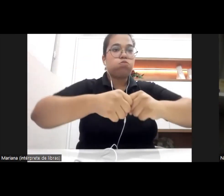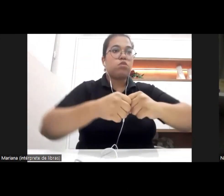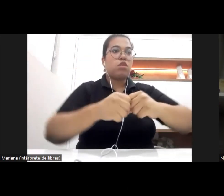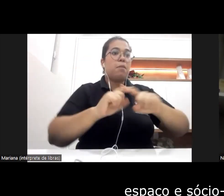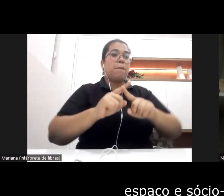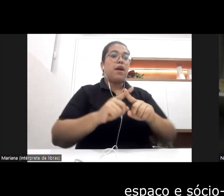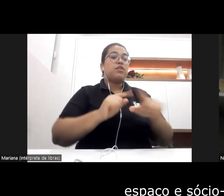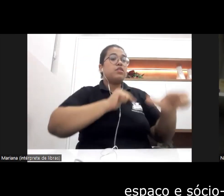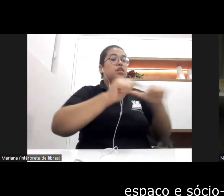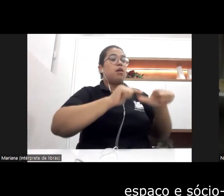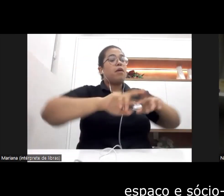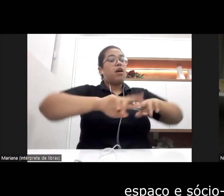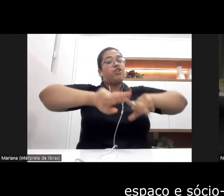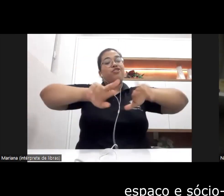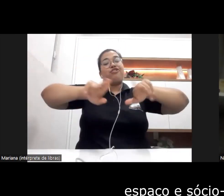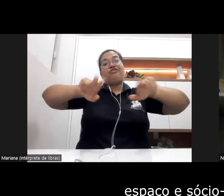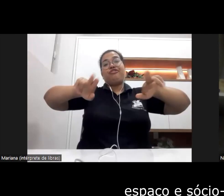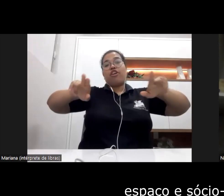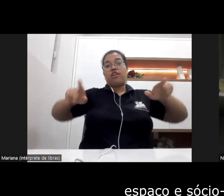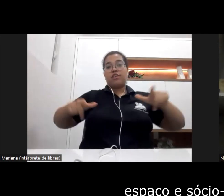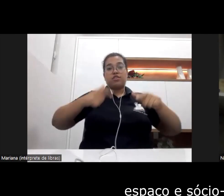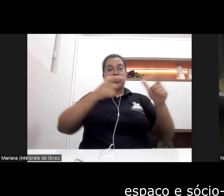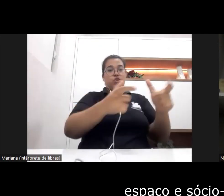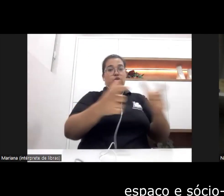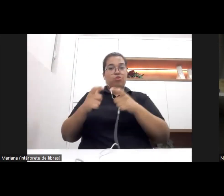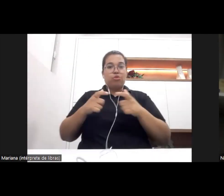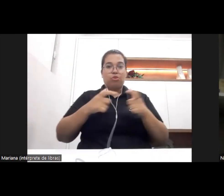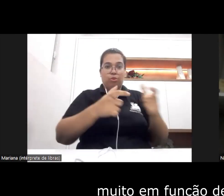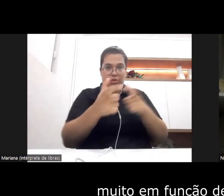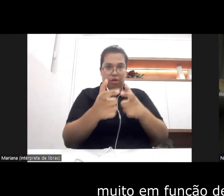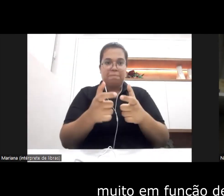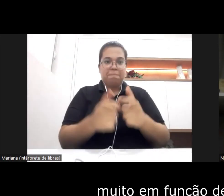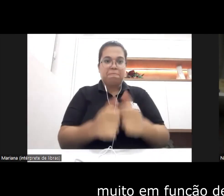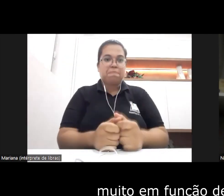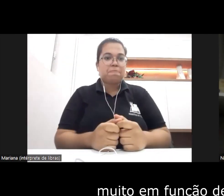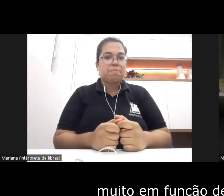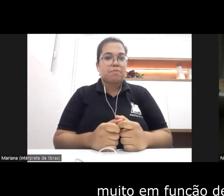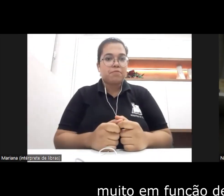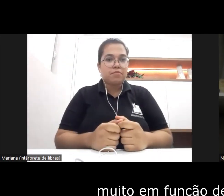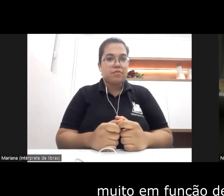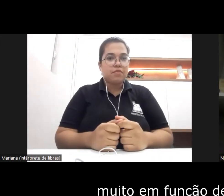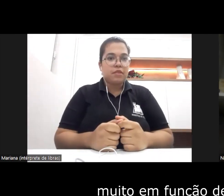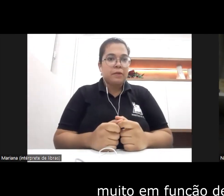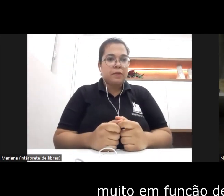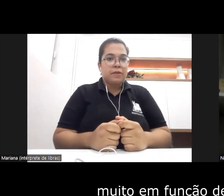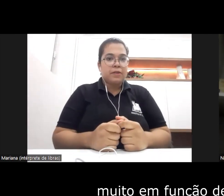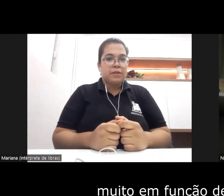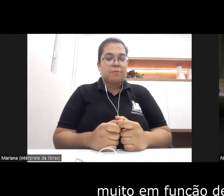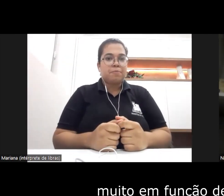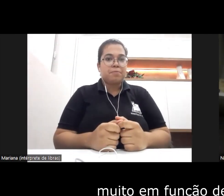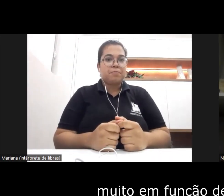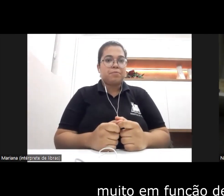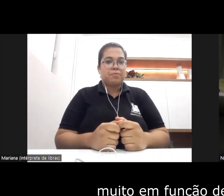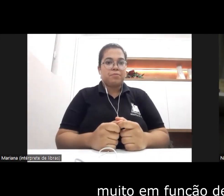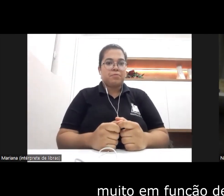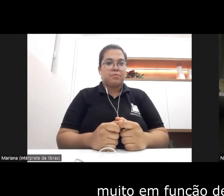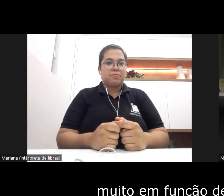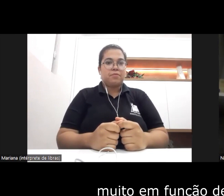espaços socio-ocupacionais. Muito em função dessa